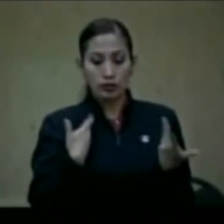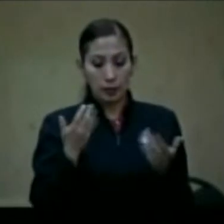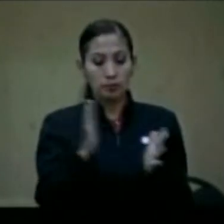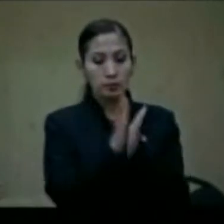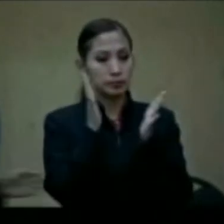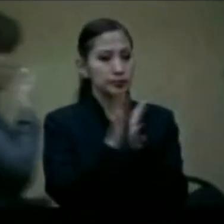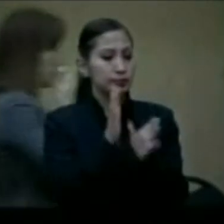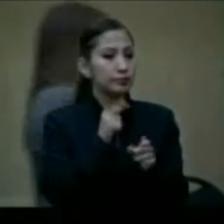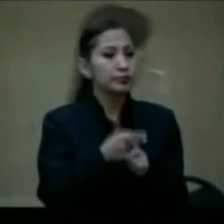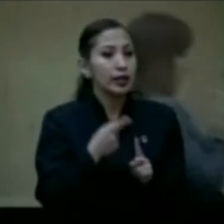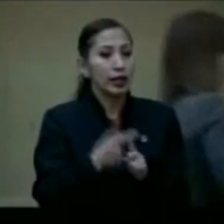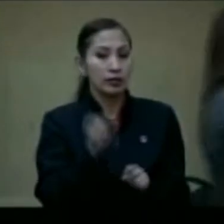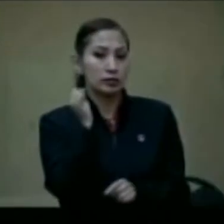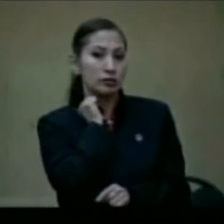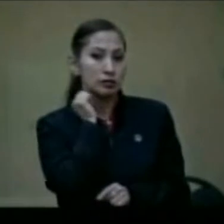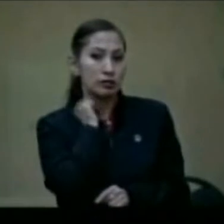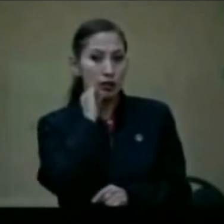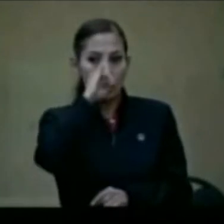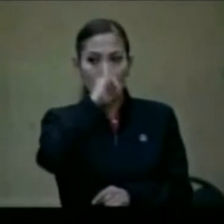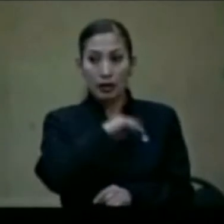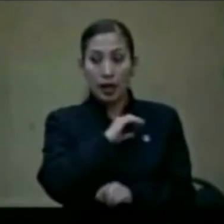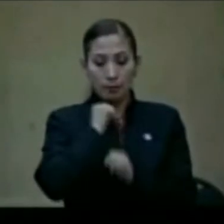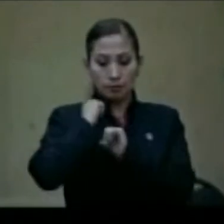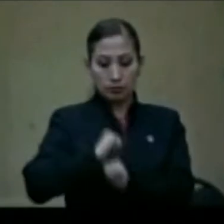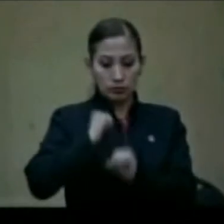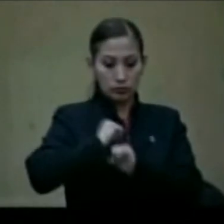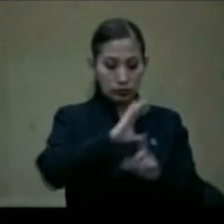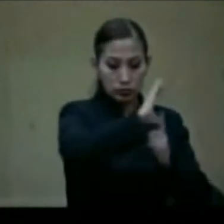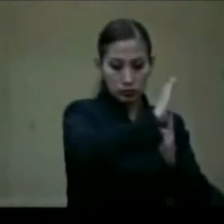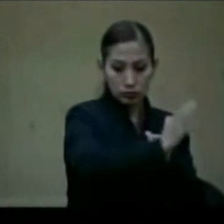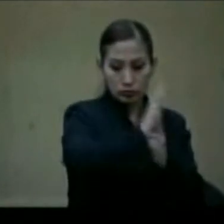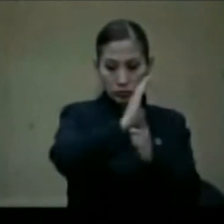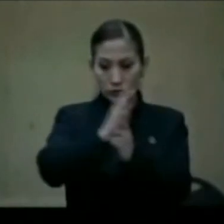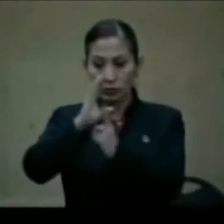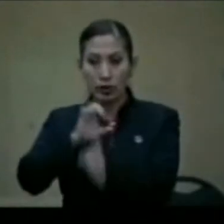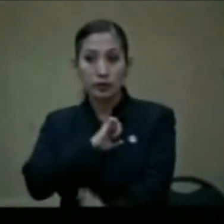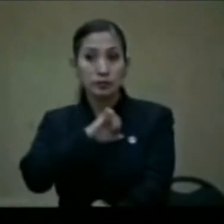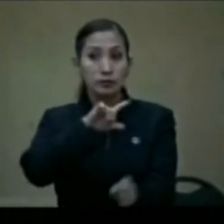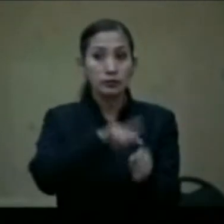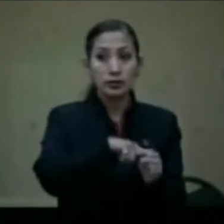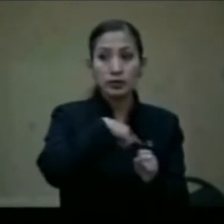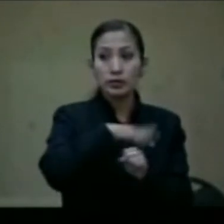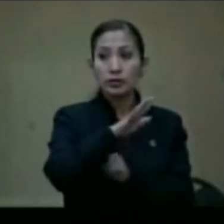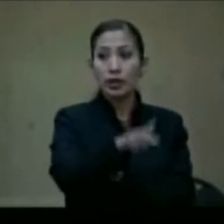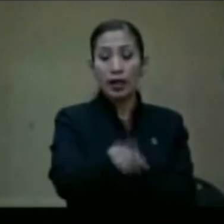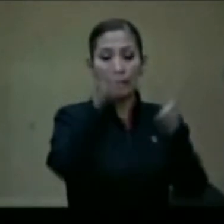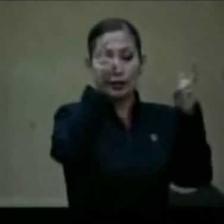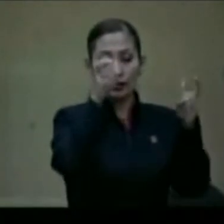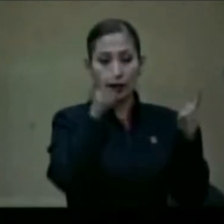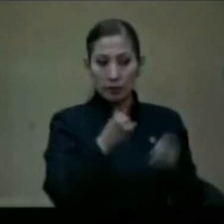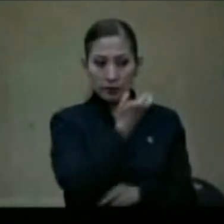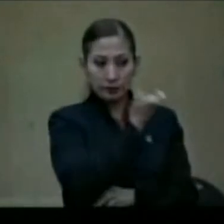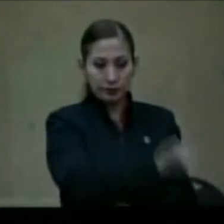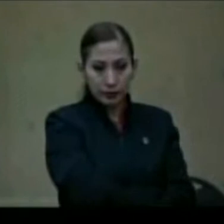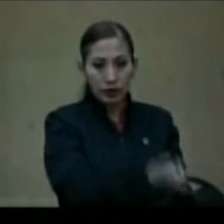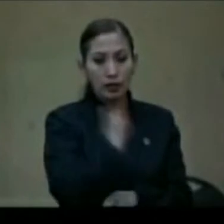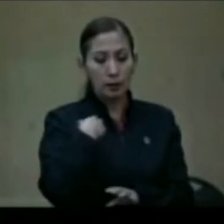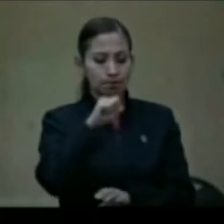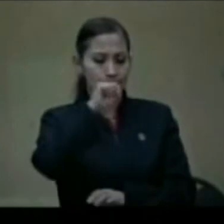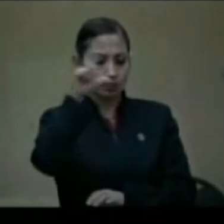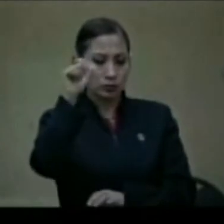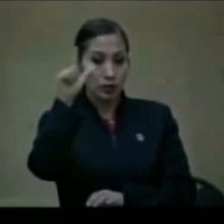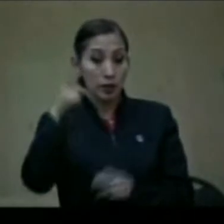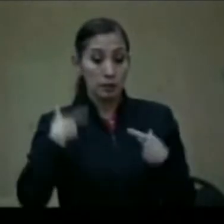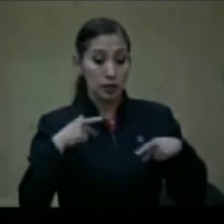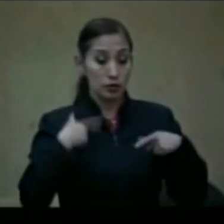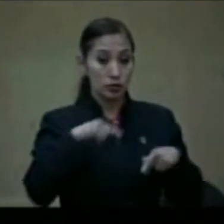participación de los senadores que presiden las comisiones especializadas en los temas mencionados, expertos y